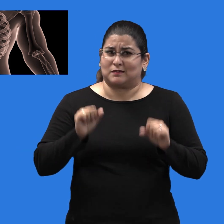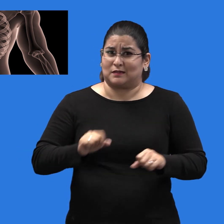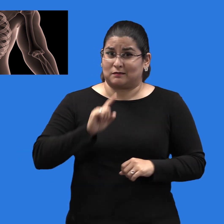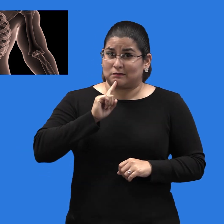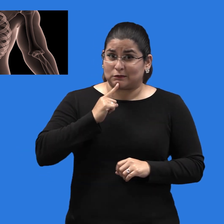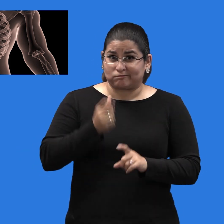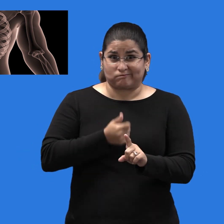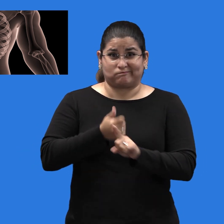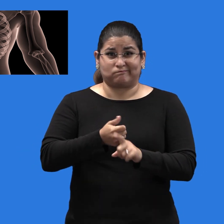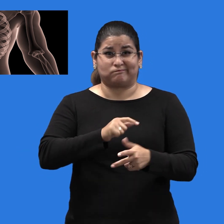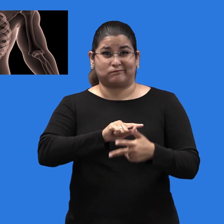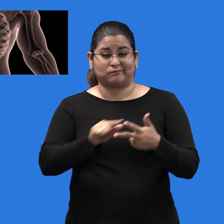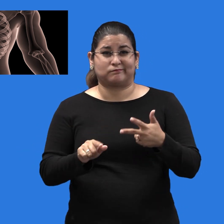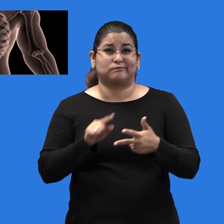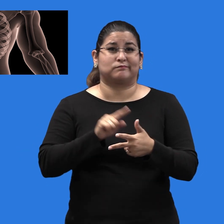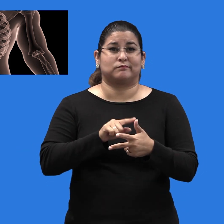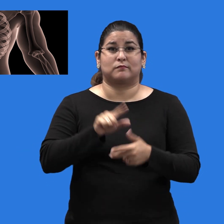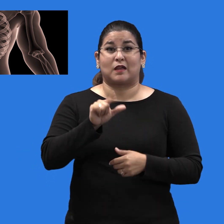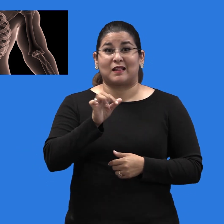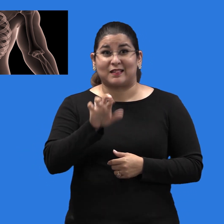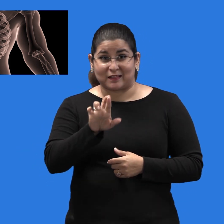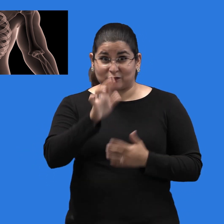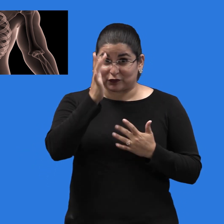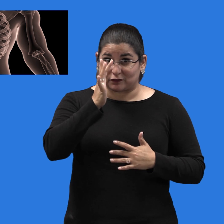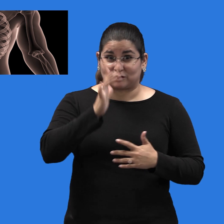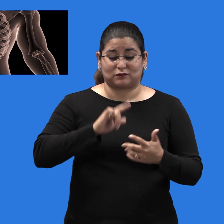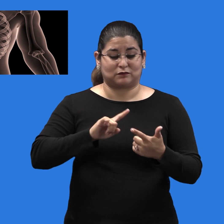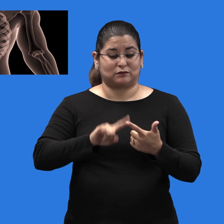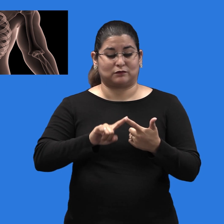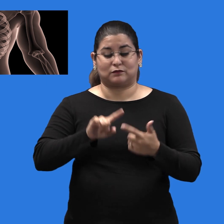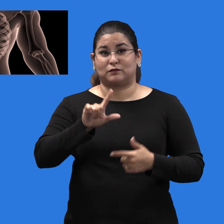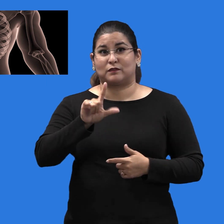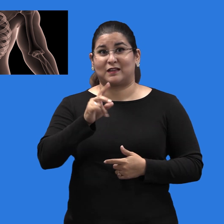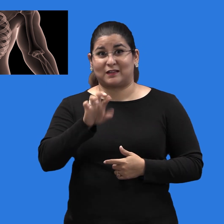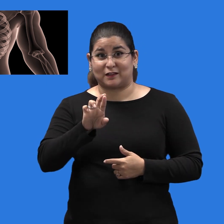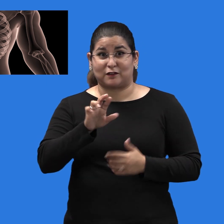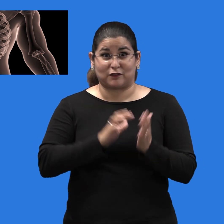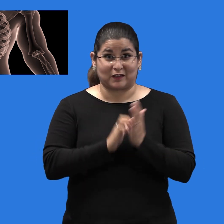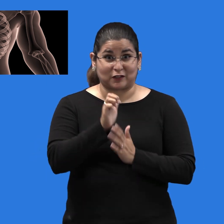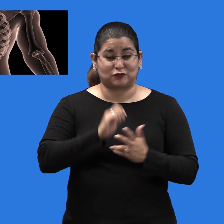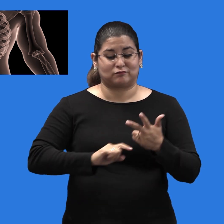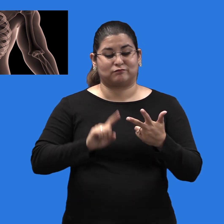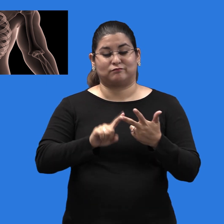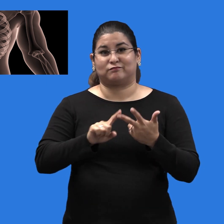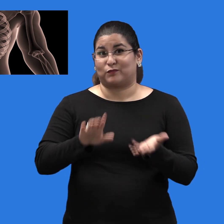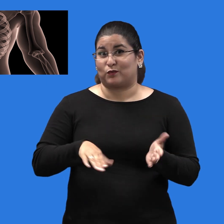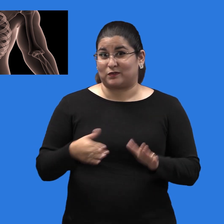hígado y la muerte. En el 2019, la hepatitis C contribuyó a las muertes de más de 14